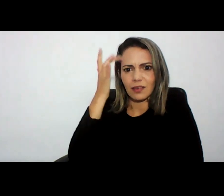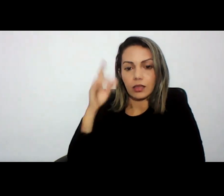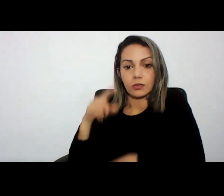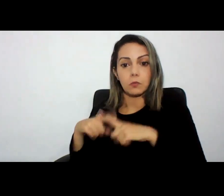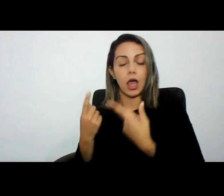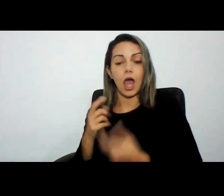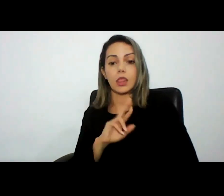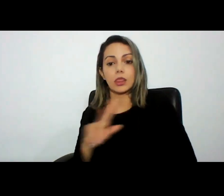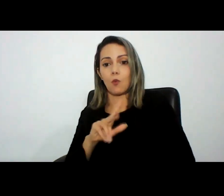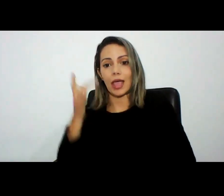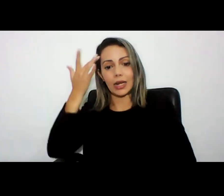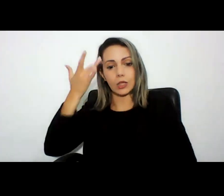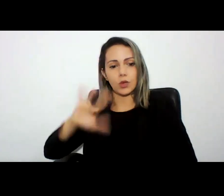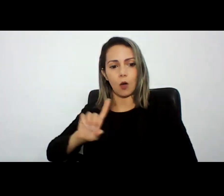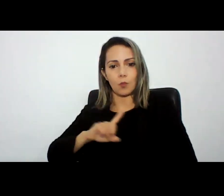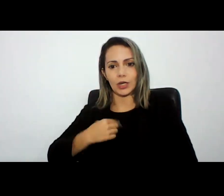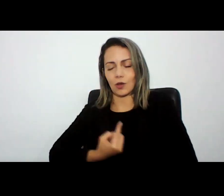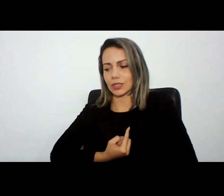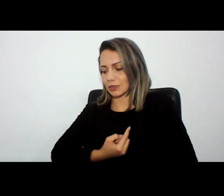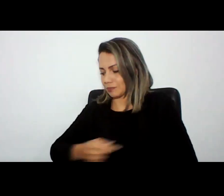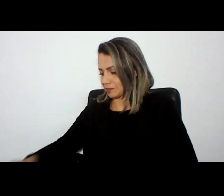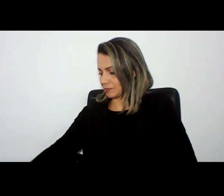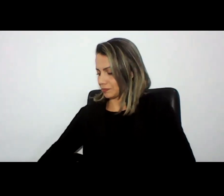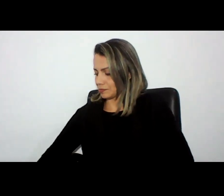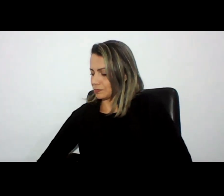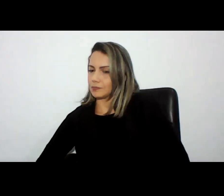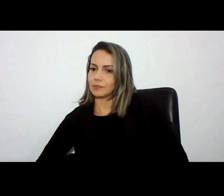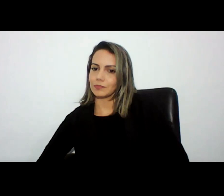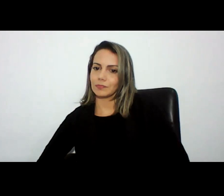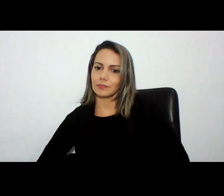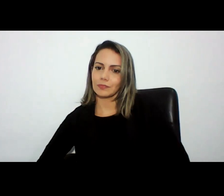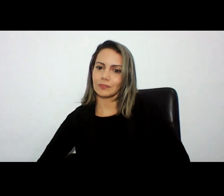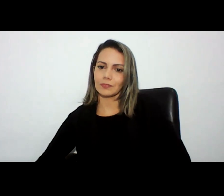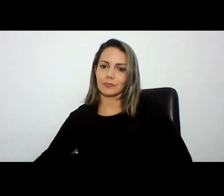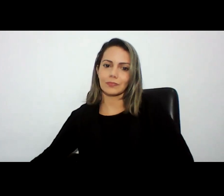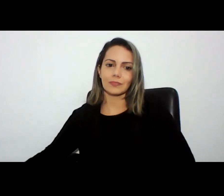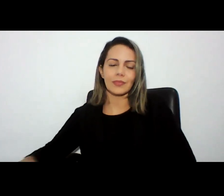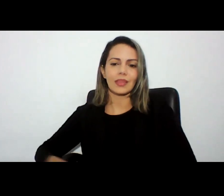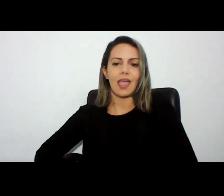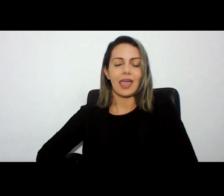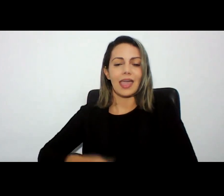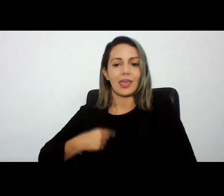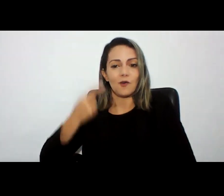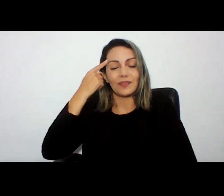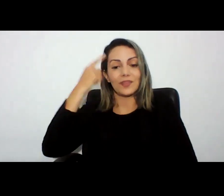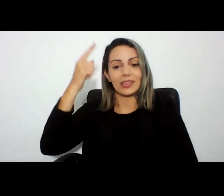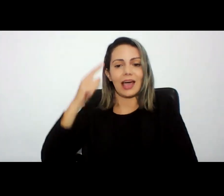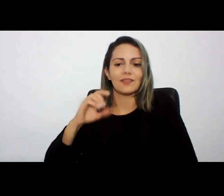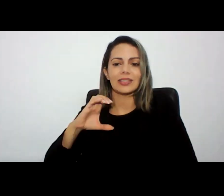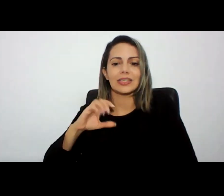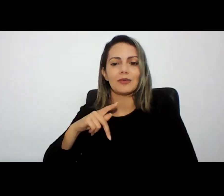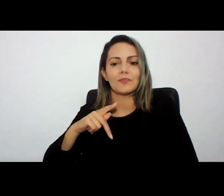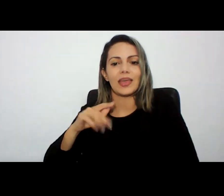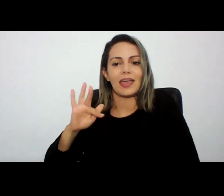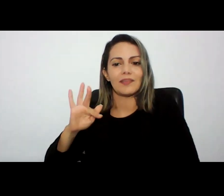falei cara mas como é que você conseguia criar esses usuários todos eu inventava um CPF achei um site aqui que gera